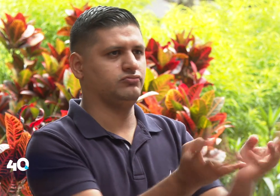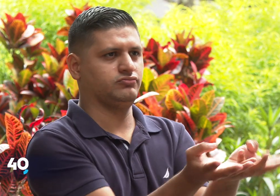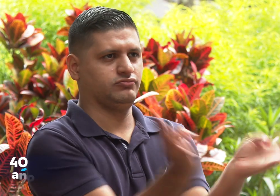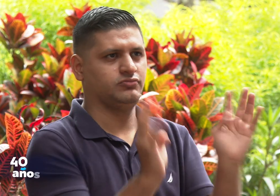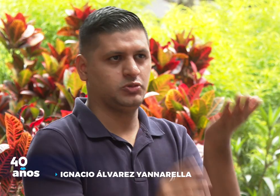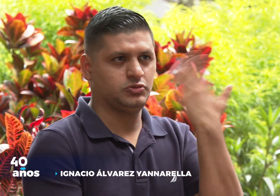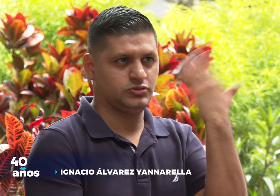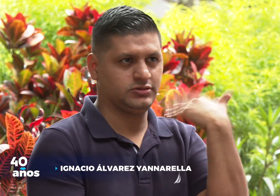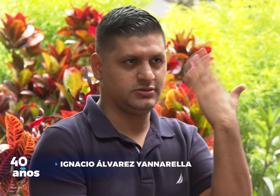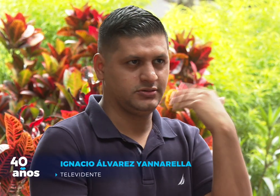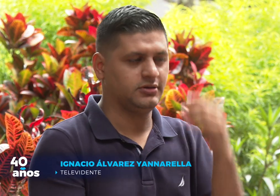enseño a personas oyentes.